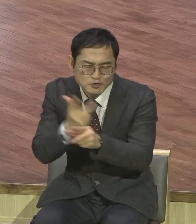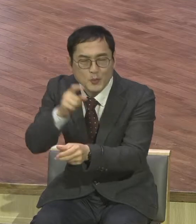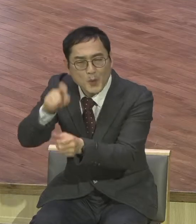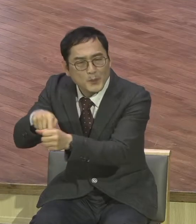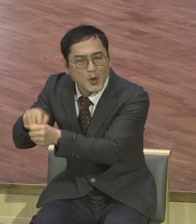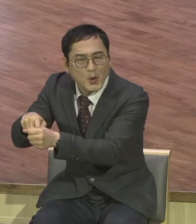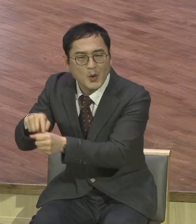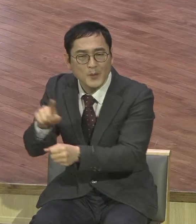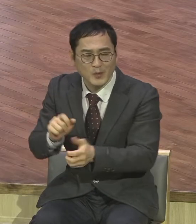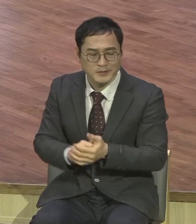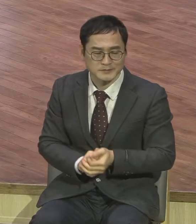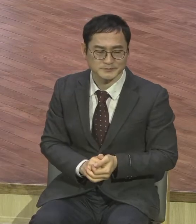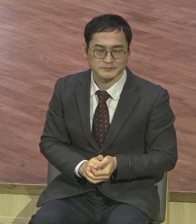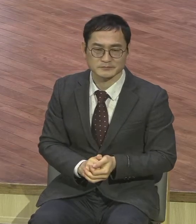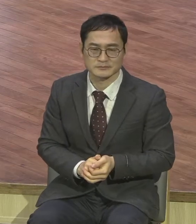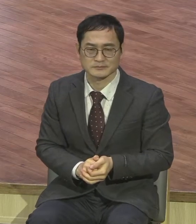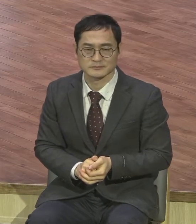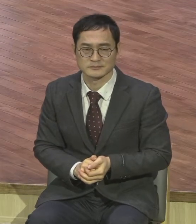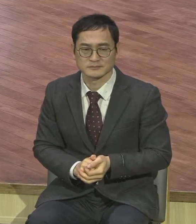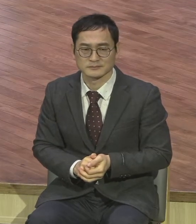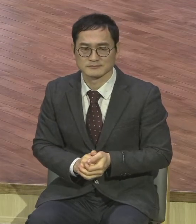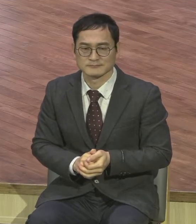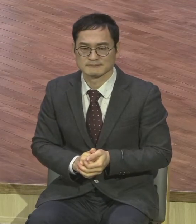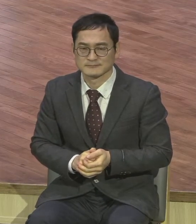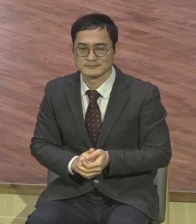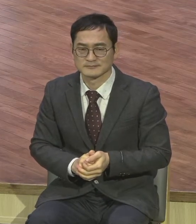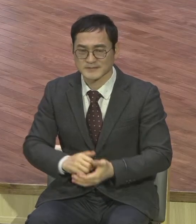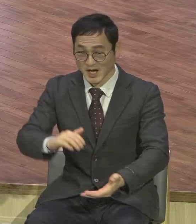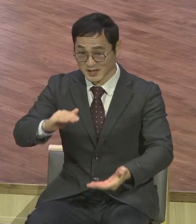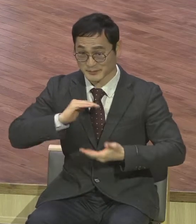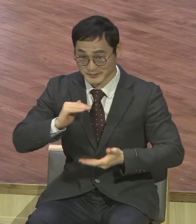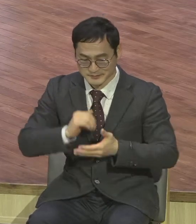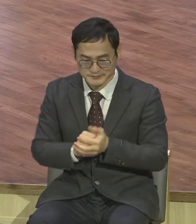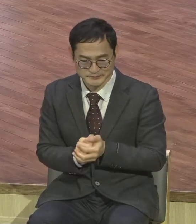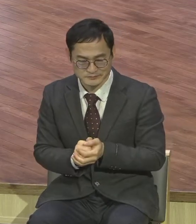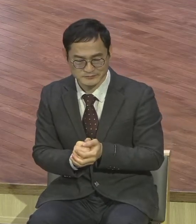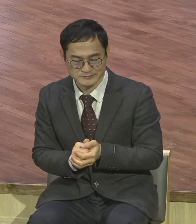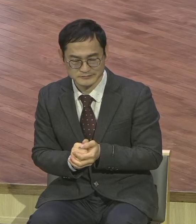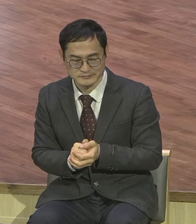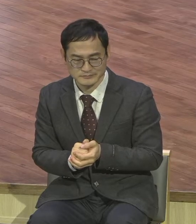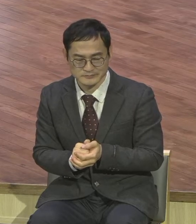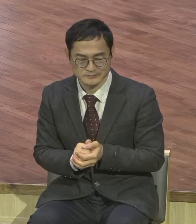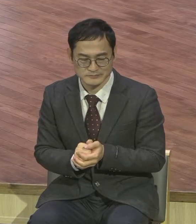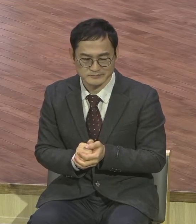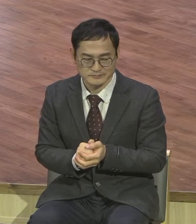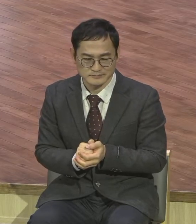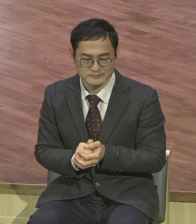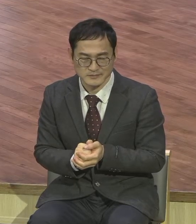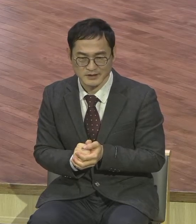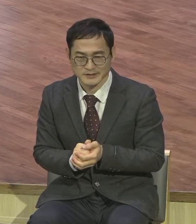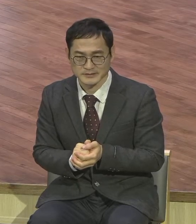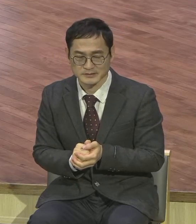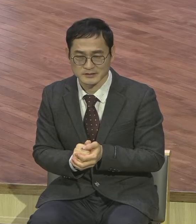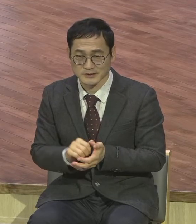벌렸을 때 그게 쉬운 것도 아니고 어려운 것도 아니에요. 그러니까 팔을 벌렸을 때에